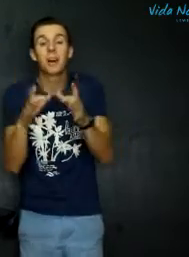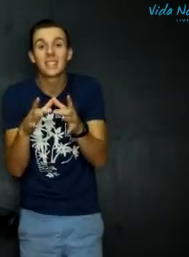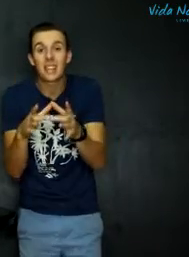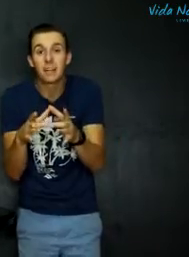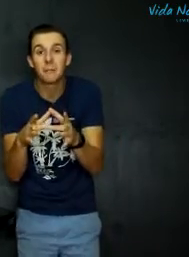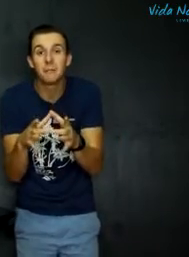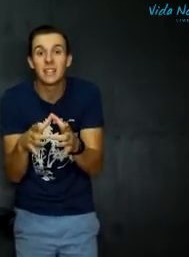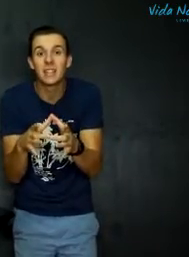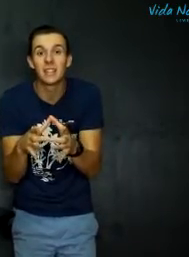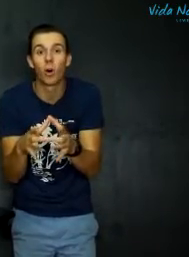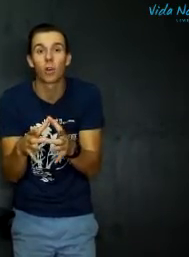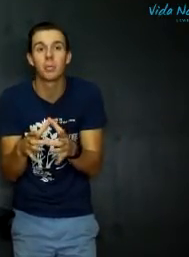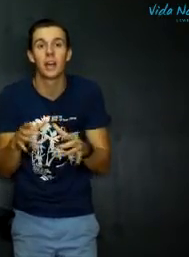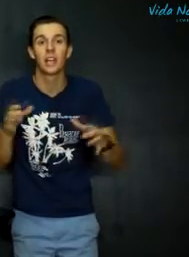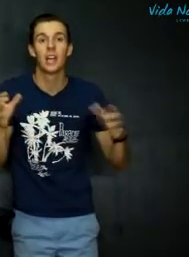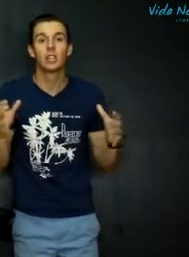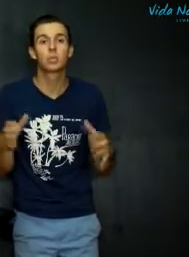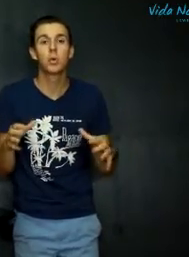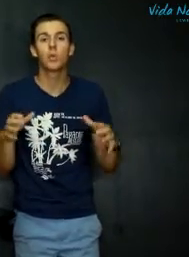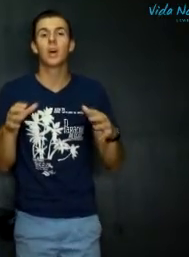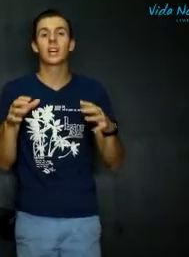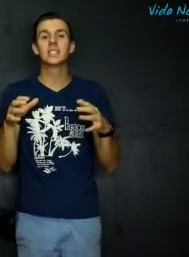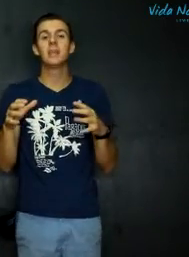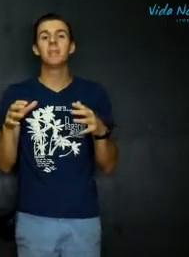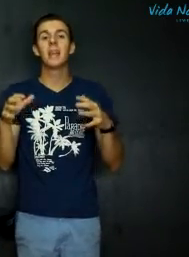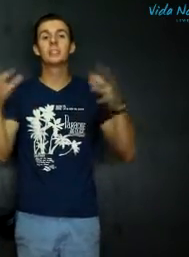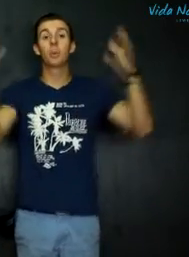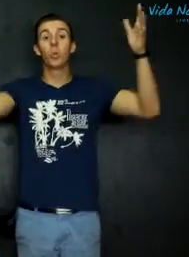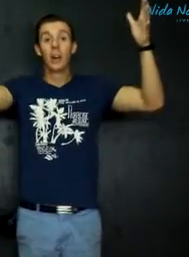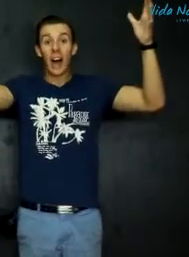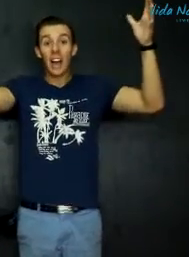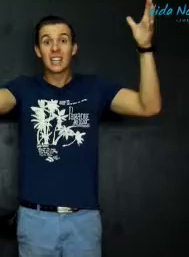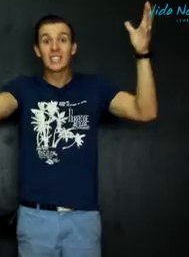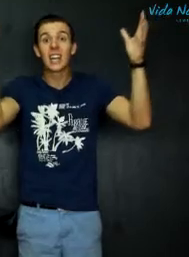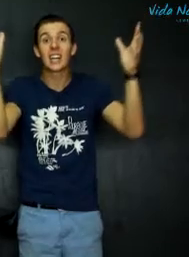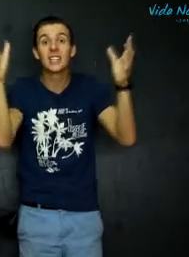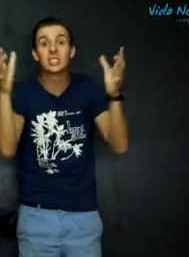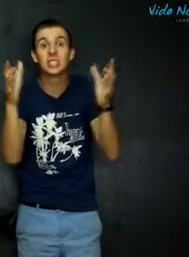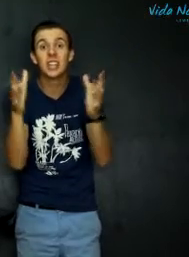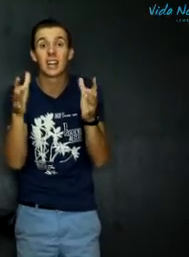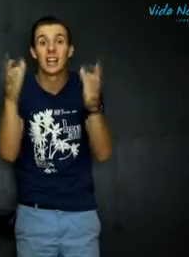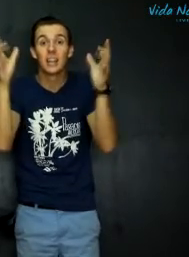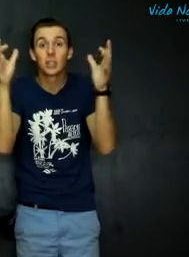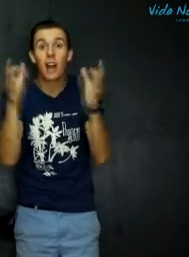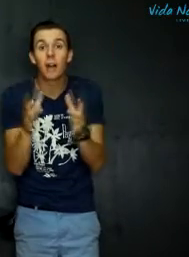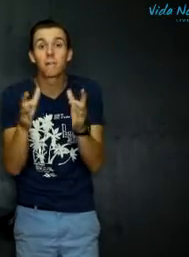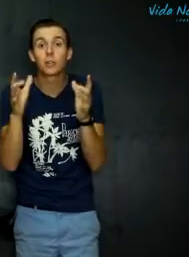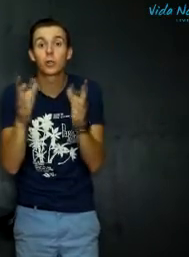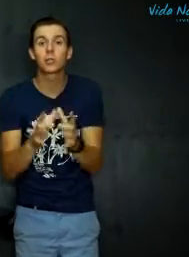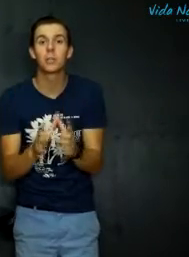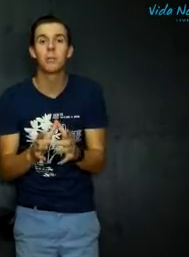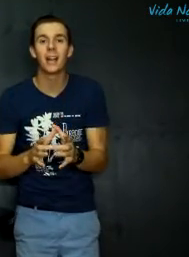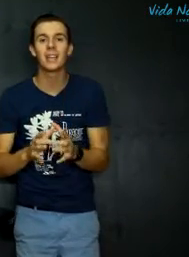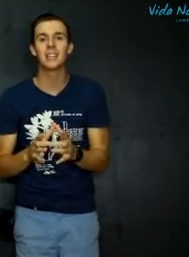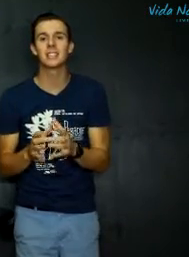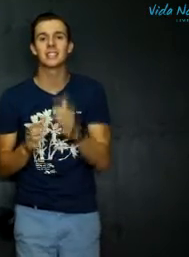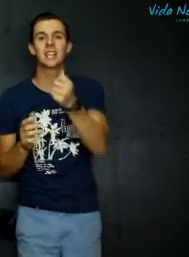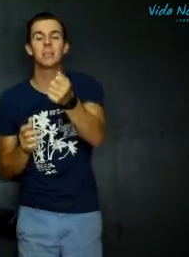pad kan vind daarbij. So ook is die mensdom alles gerediseer af tot by Jesus. Dit